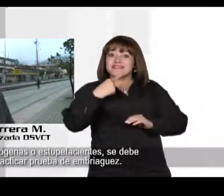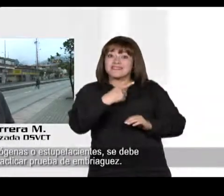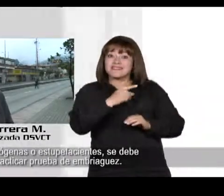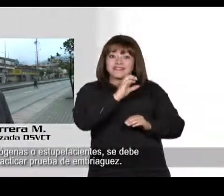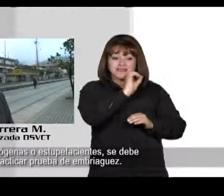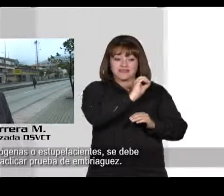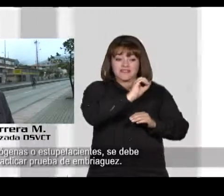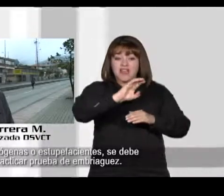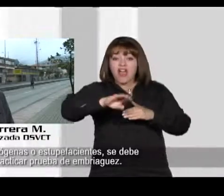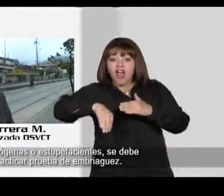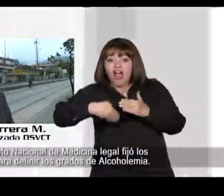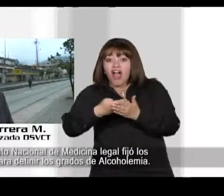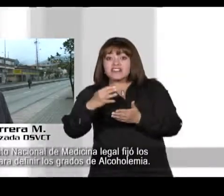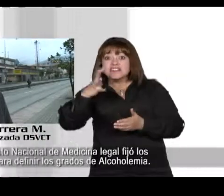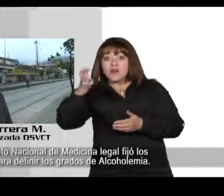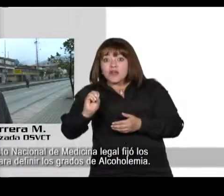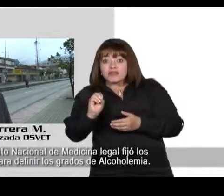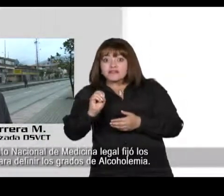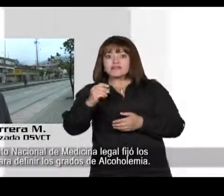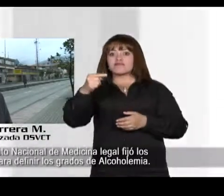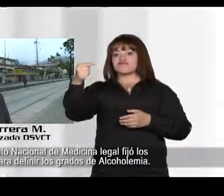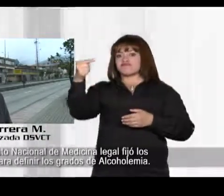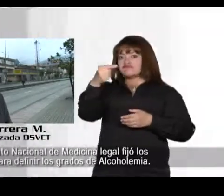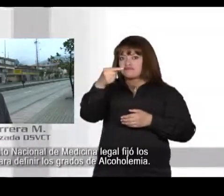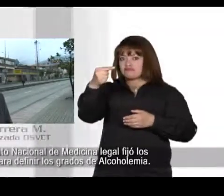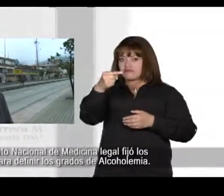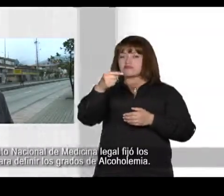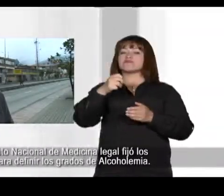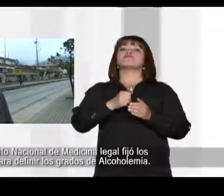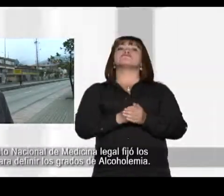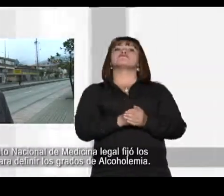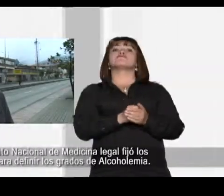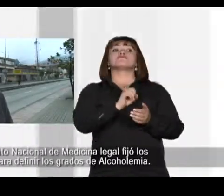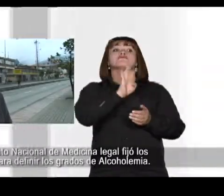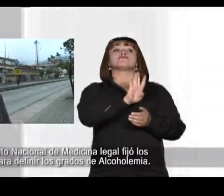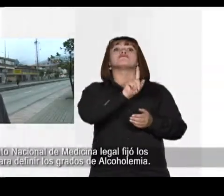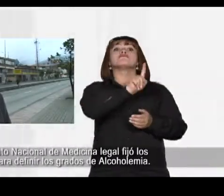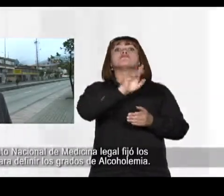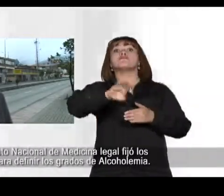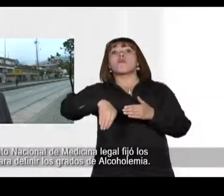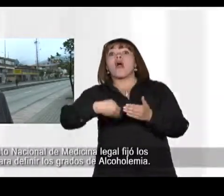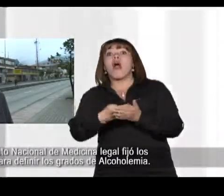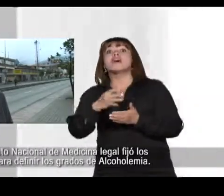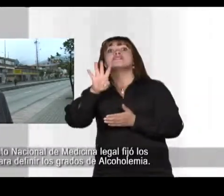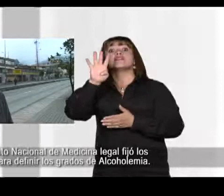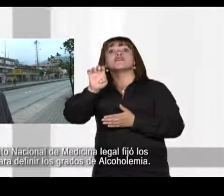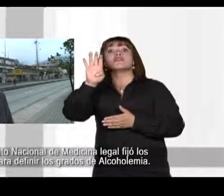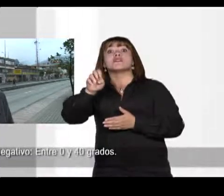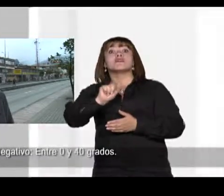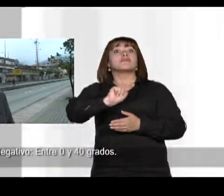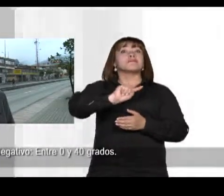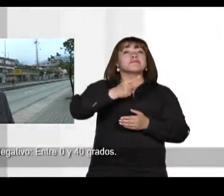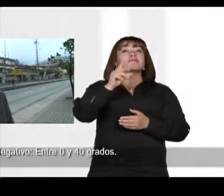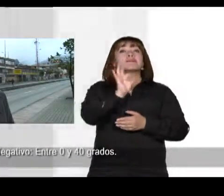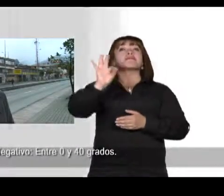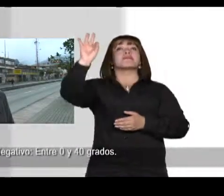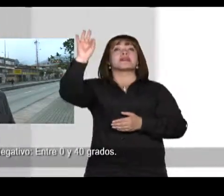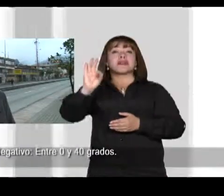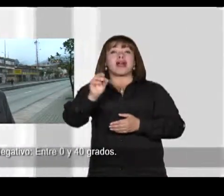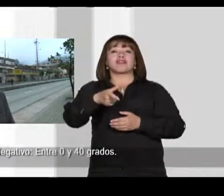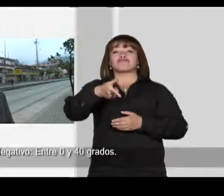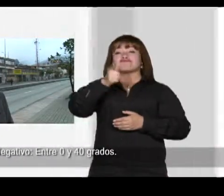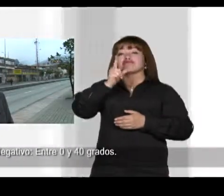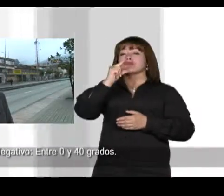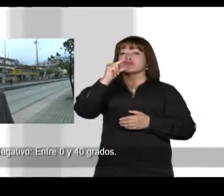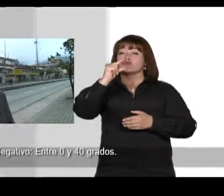practicar prueba de embriaguez. El Instituto Nacional de Medicina Legal fijó los rangos para definir los grados de alcoholemia. Negativo